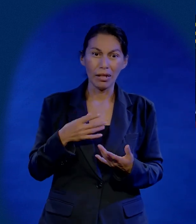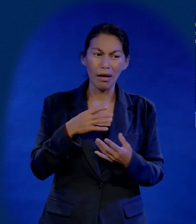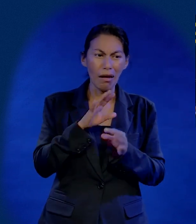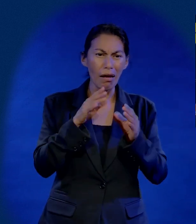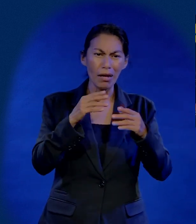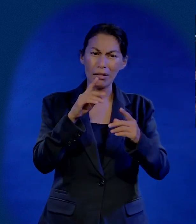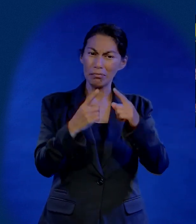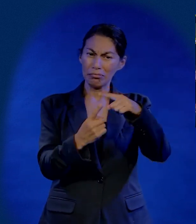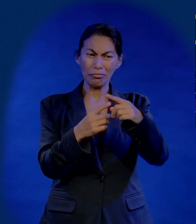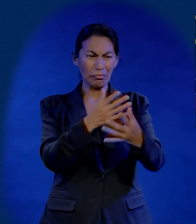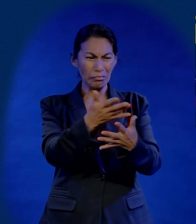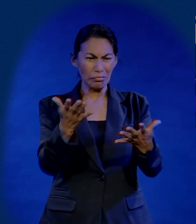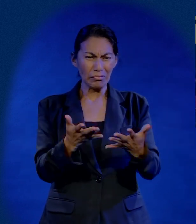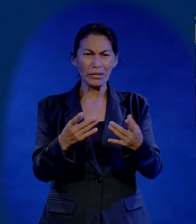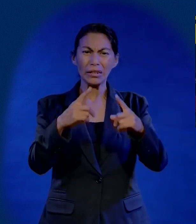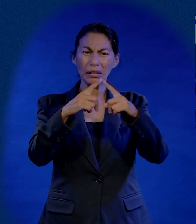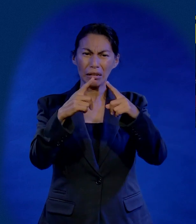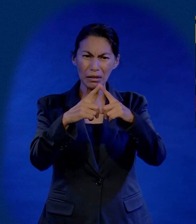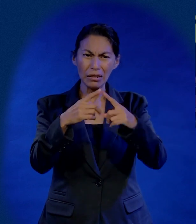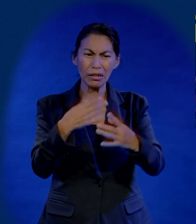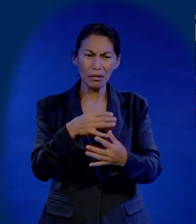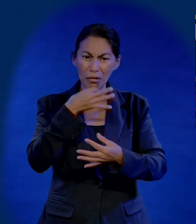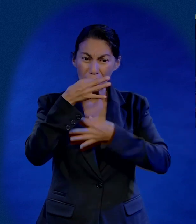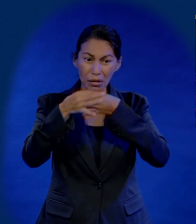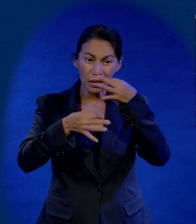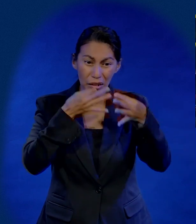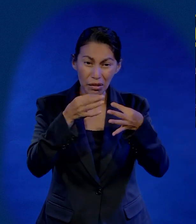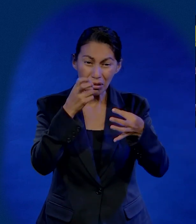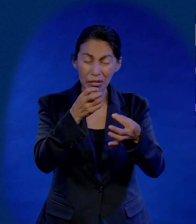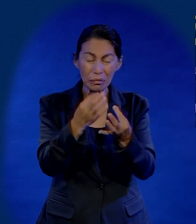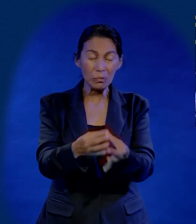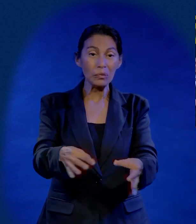grande en la casa, en el púlpito más importante.